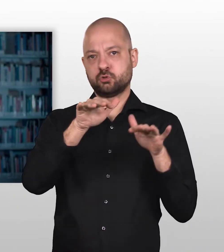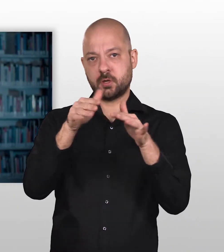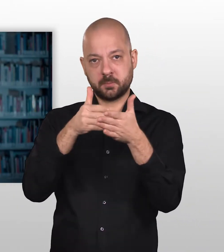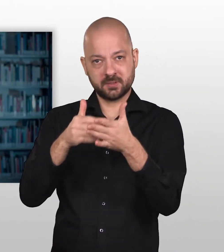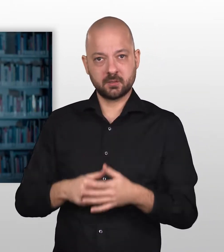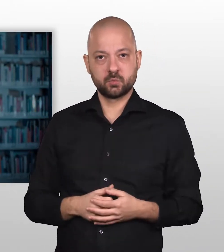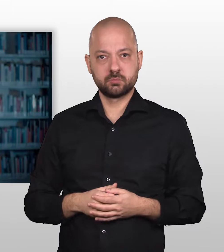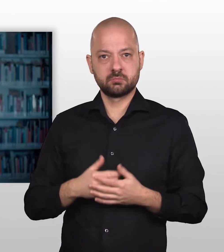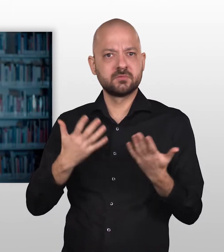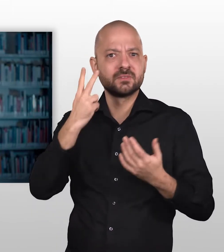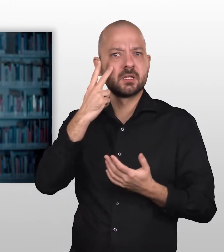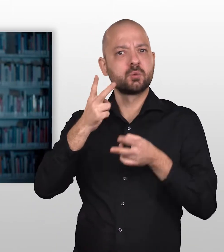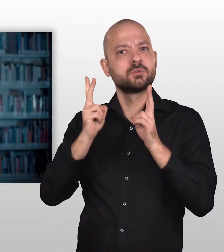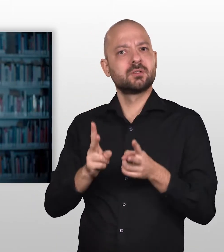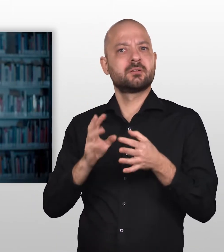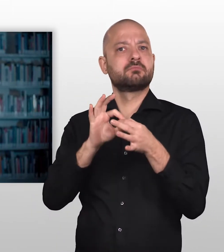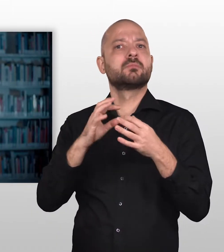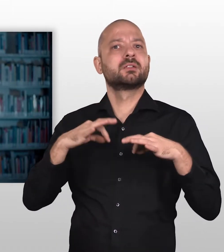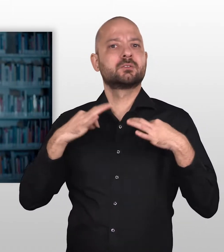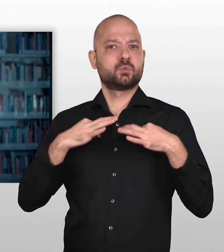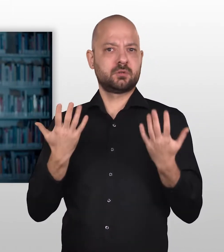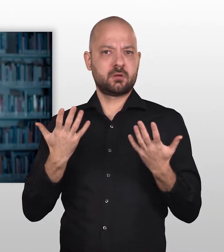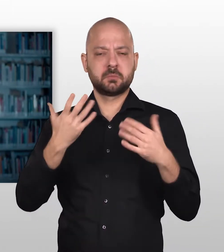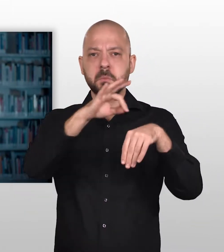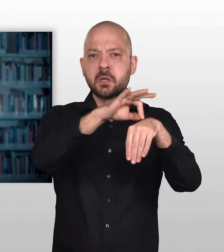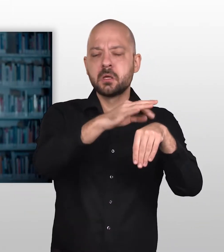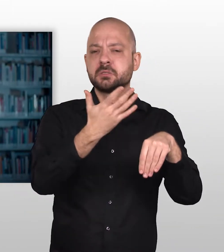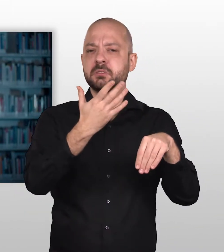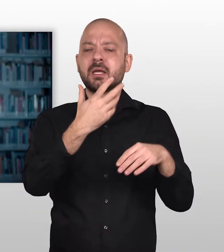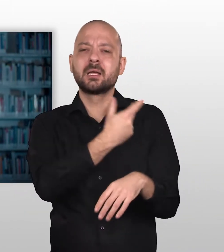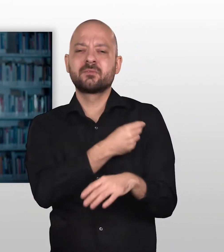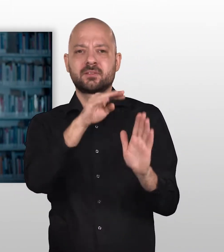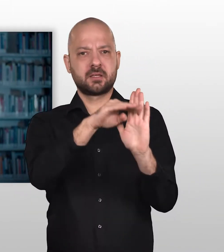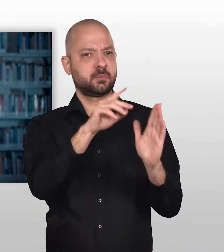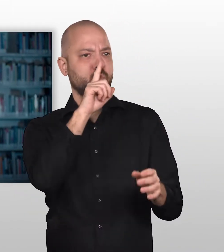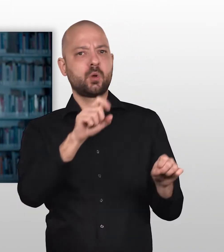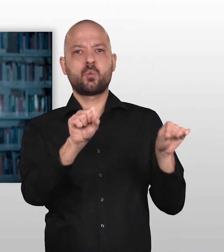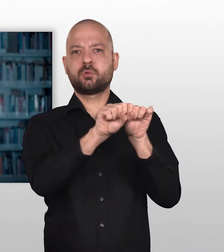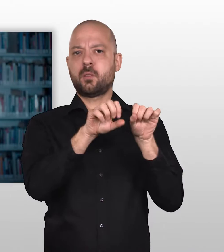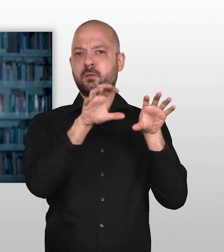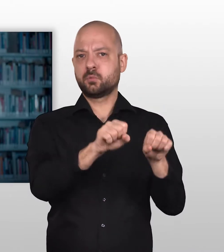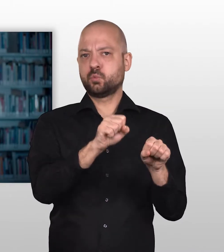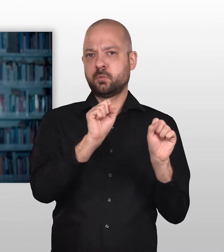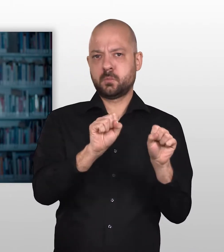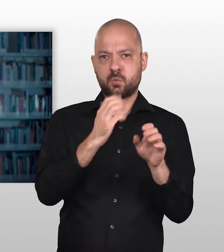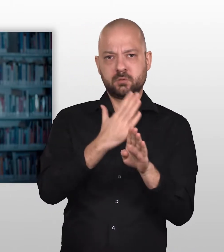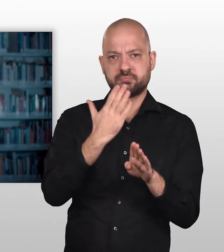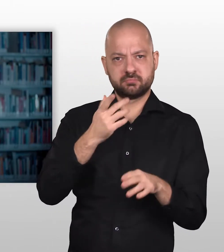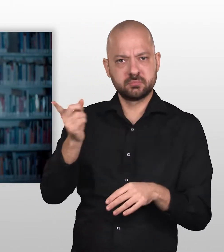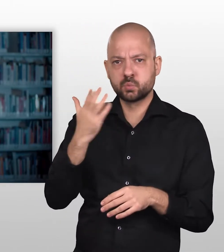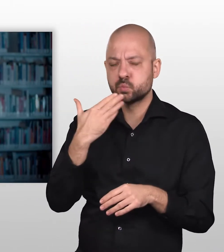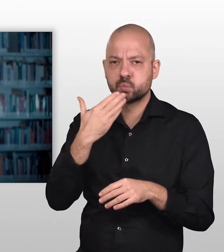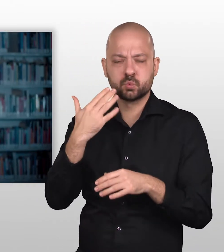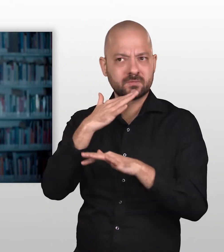Gesundheit, wenn Arzt- oder Impftermine nur noch online gebucht werden können. Viele Ältere besitzen aber weder